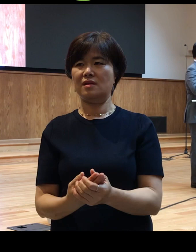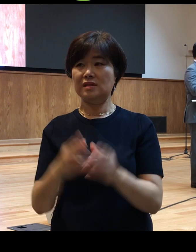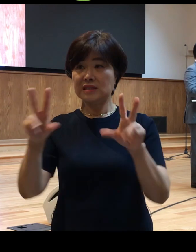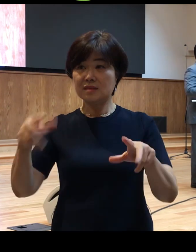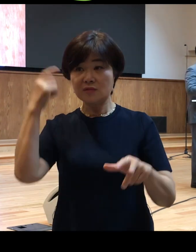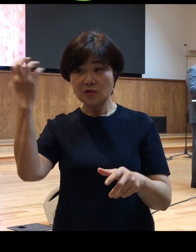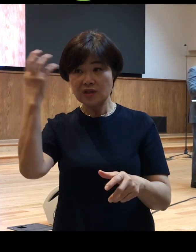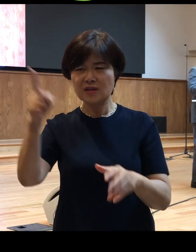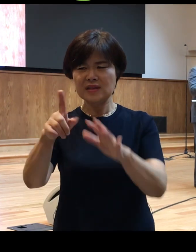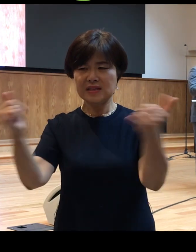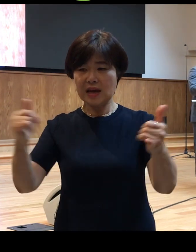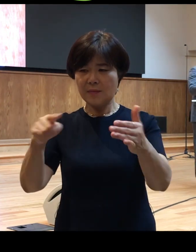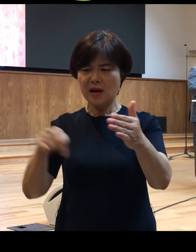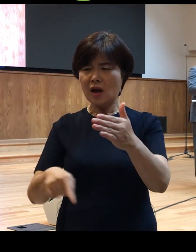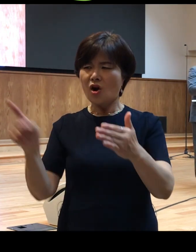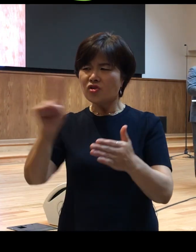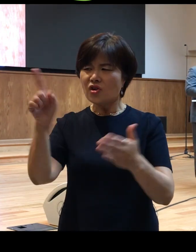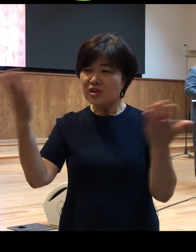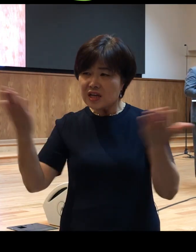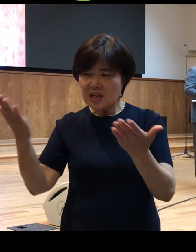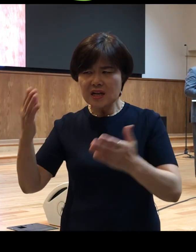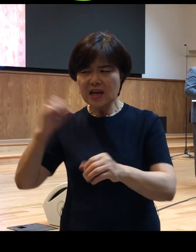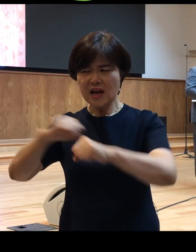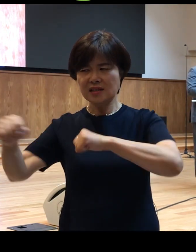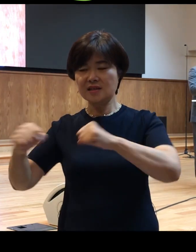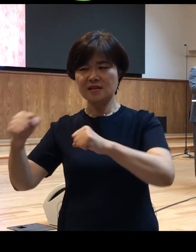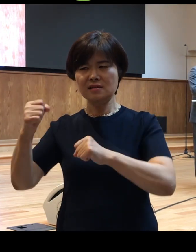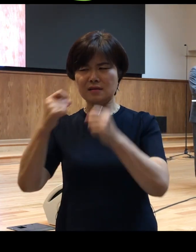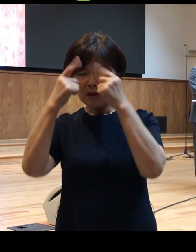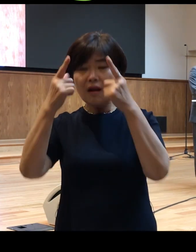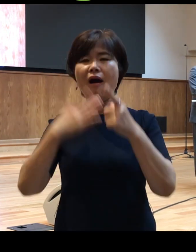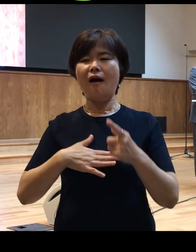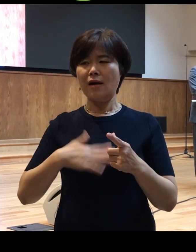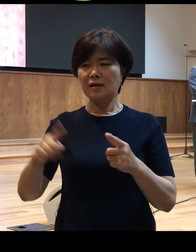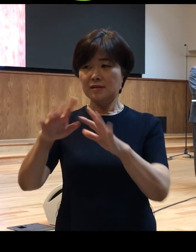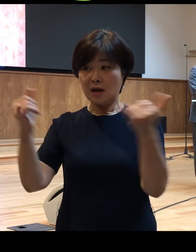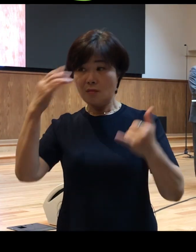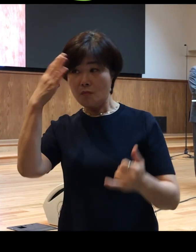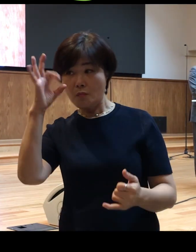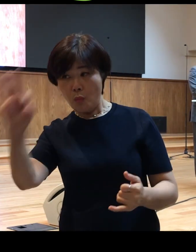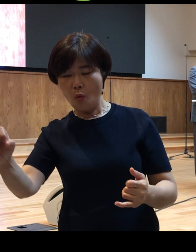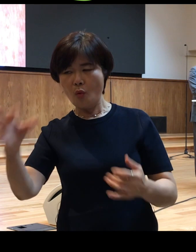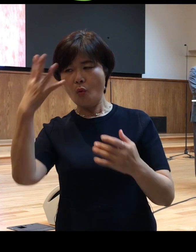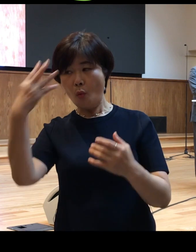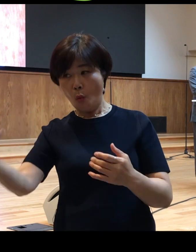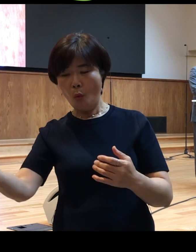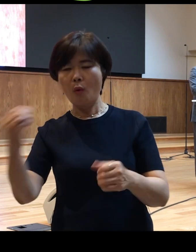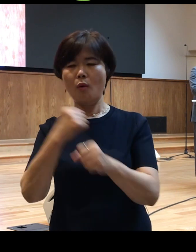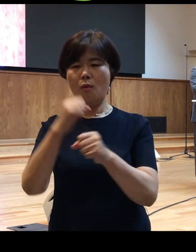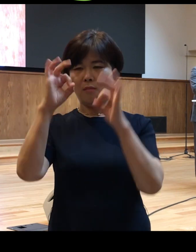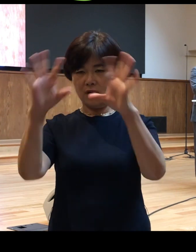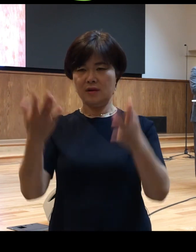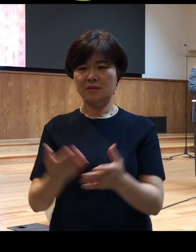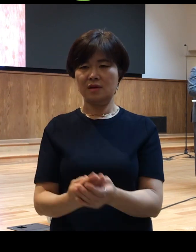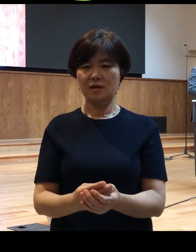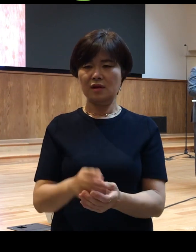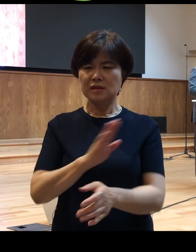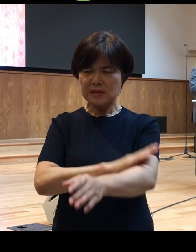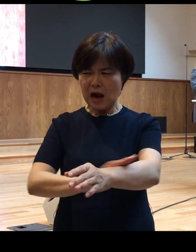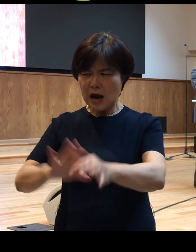안에 어떤 일을 행하심을 깨닫고 그 사람을 주목하고 응시한 것입니다 한동안 집중해서 바라본